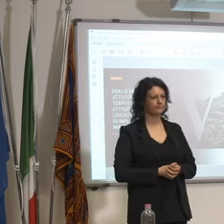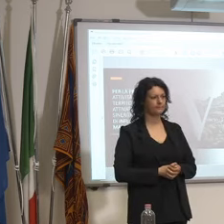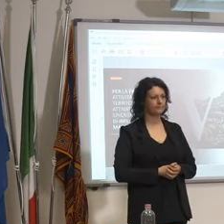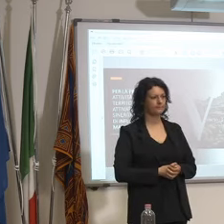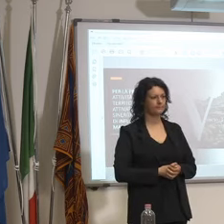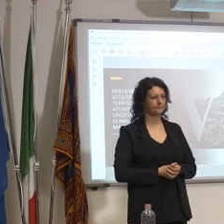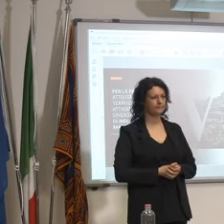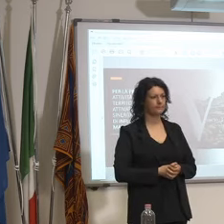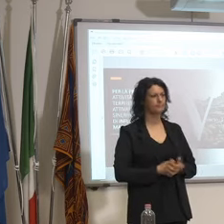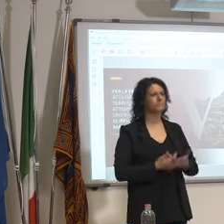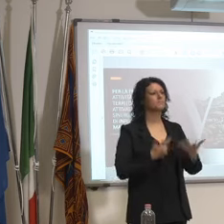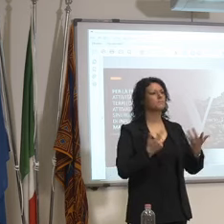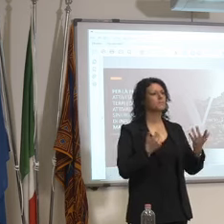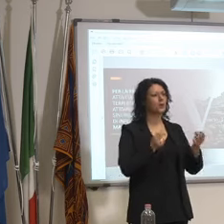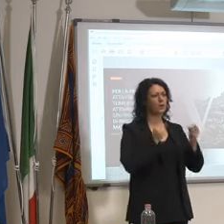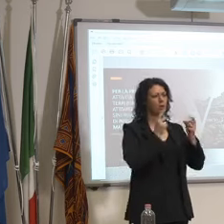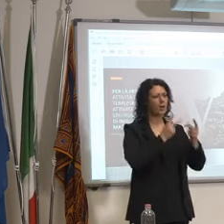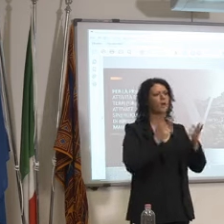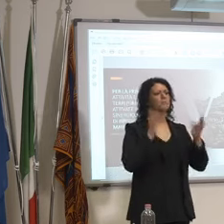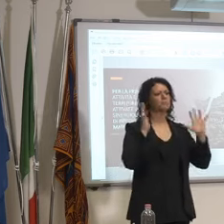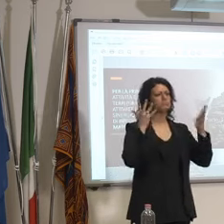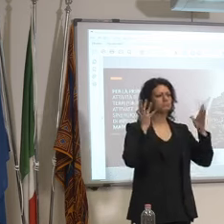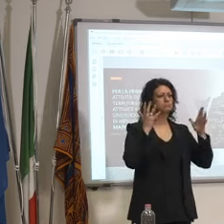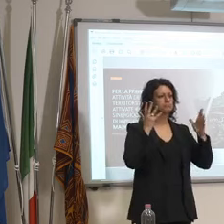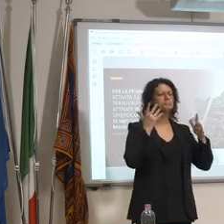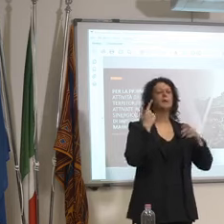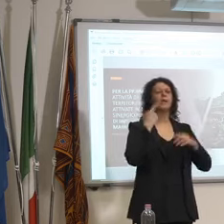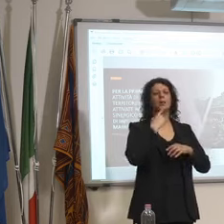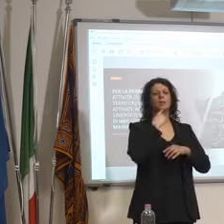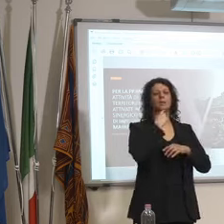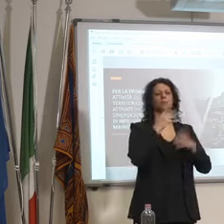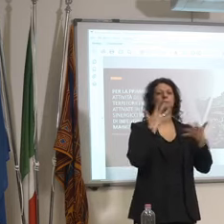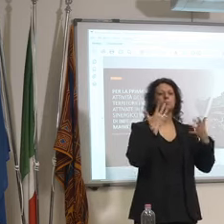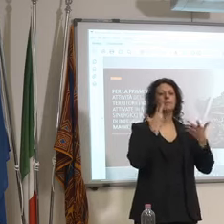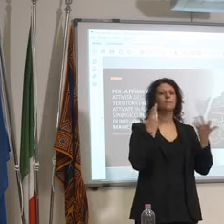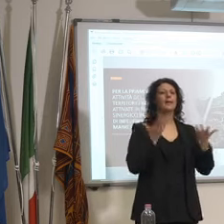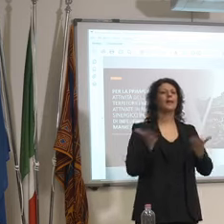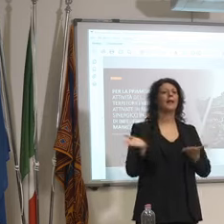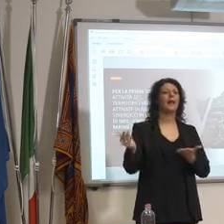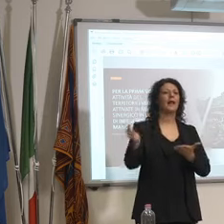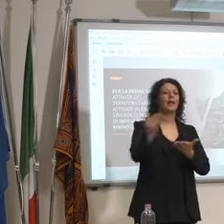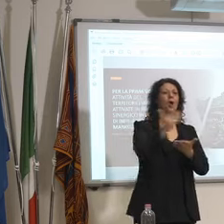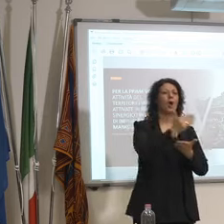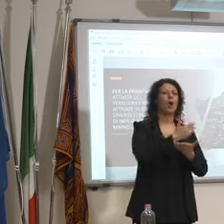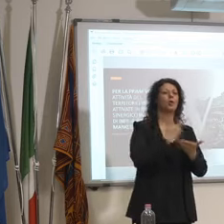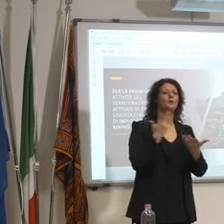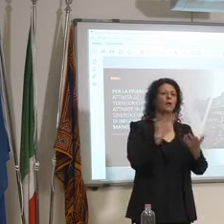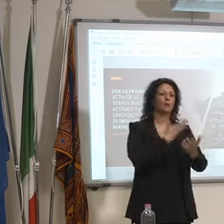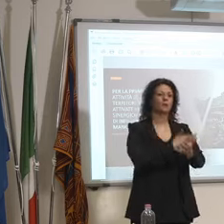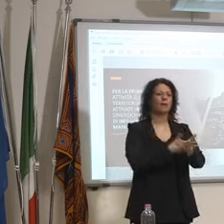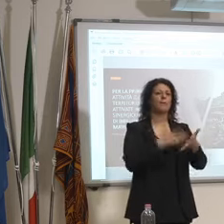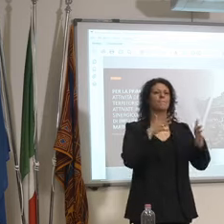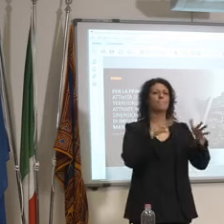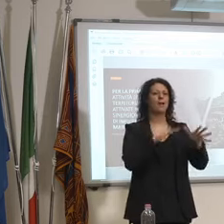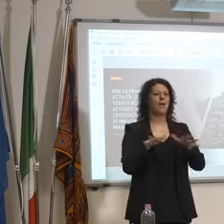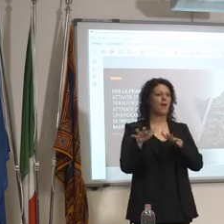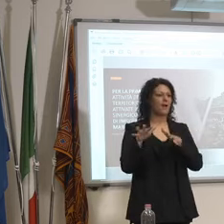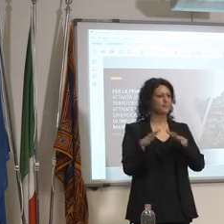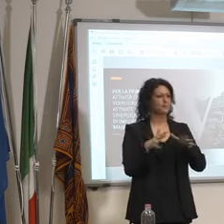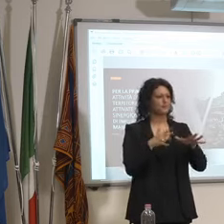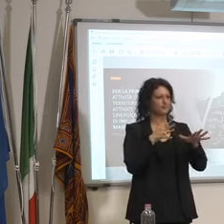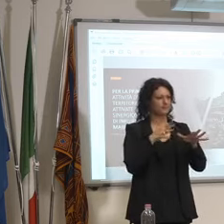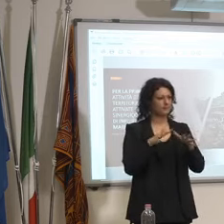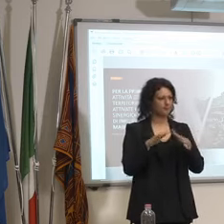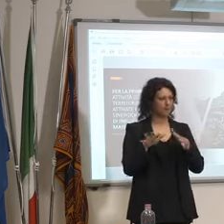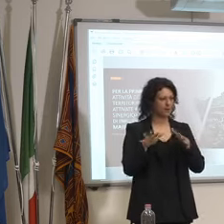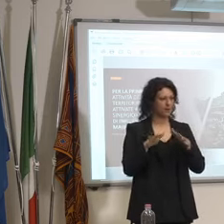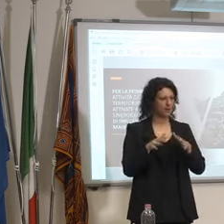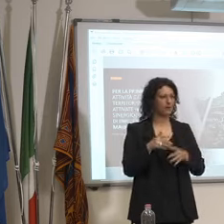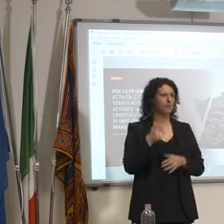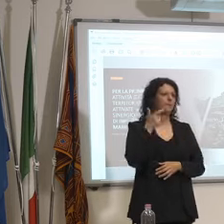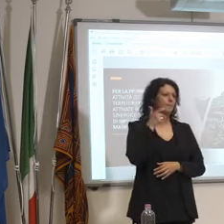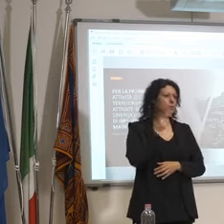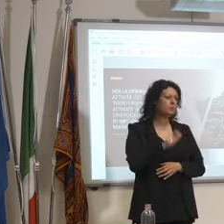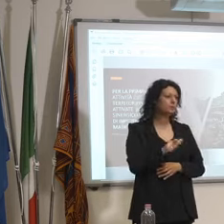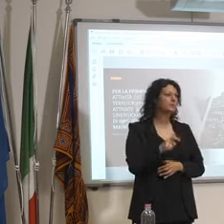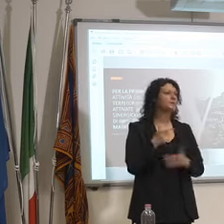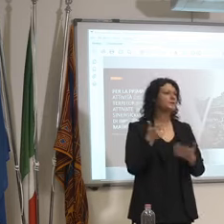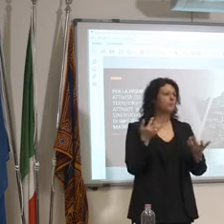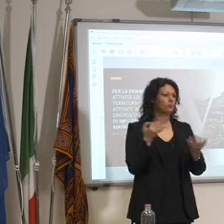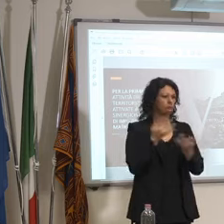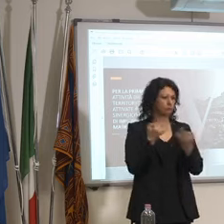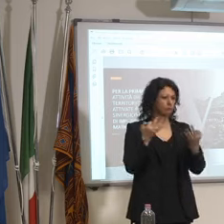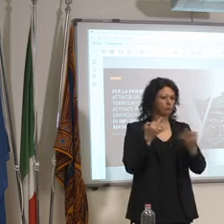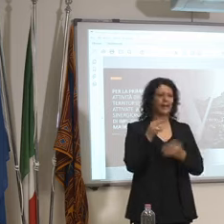del plasma che voleva appunto dire perché effettivamente la nostra regione